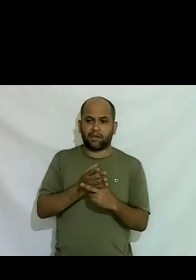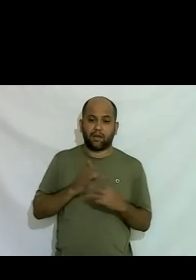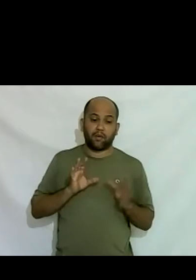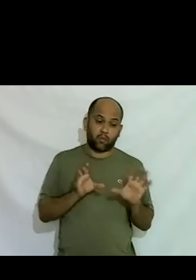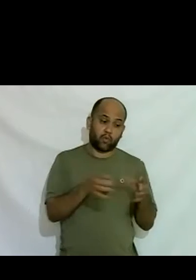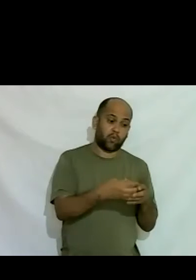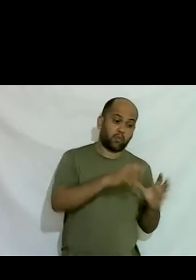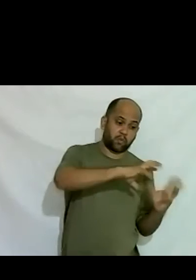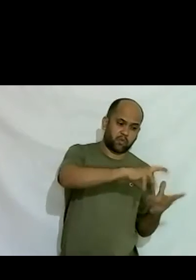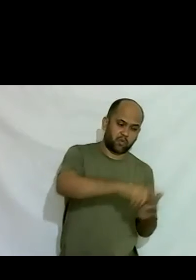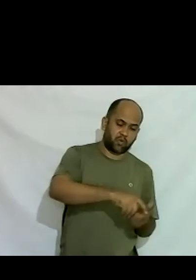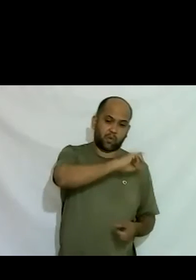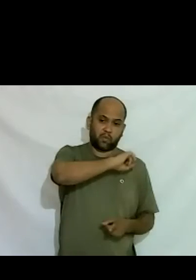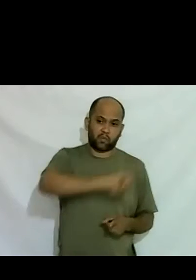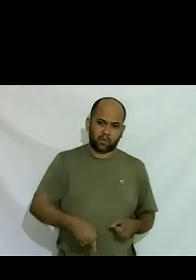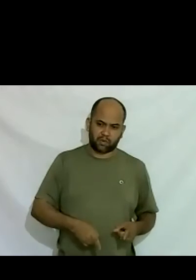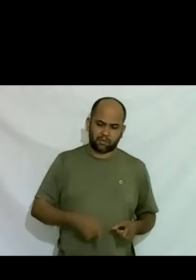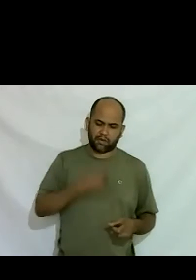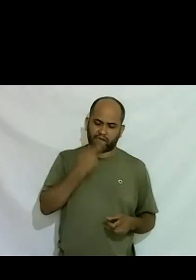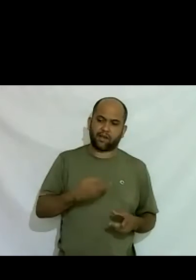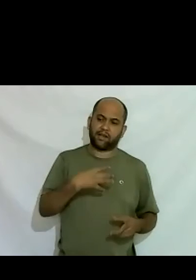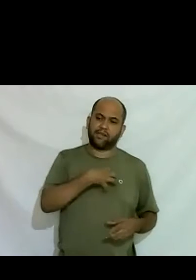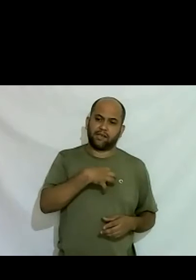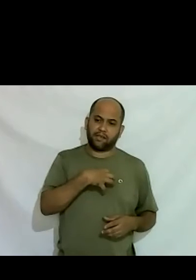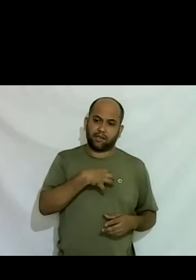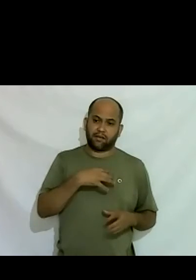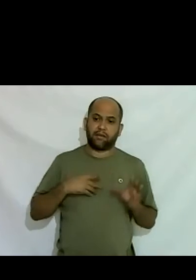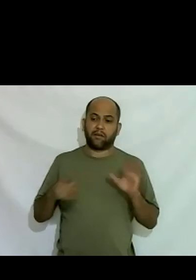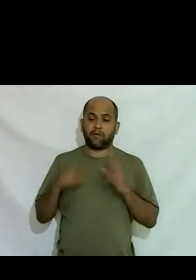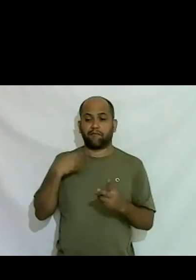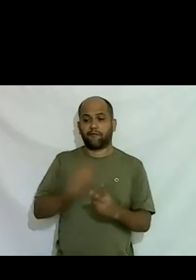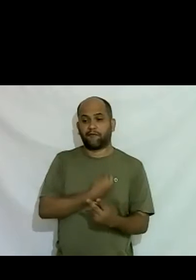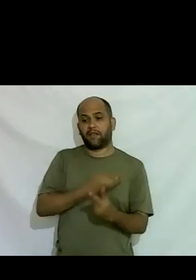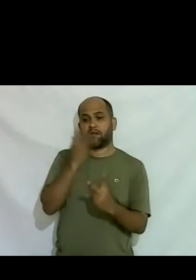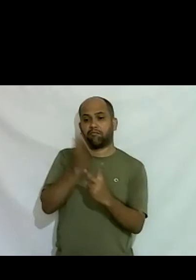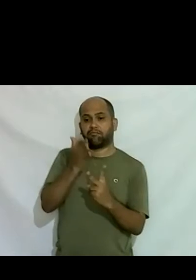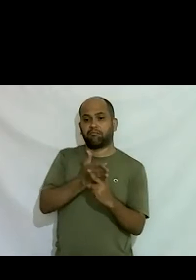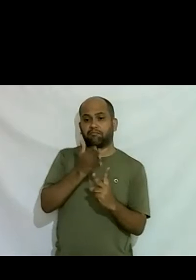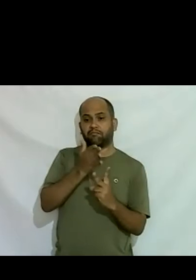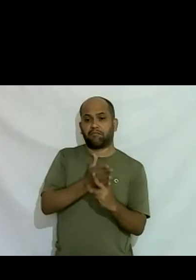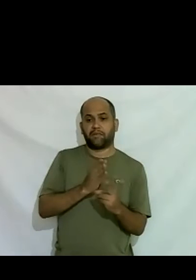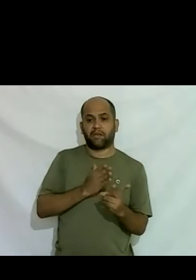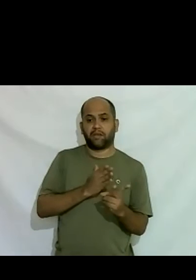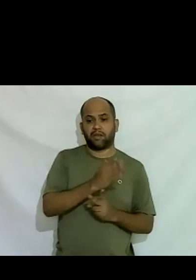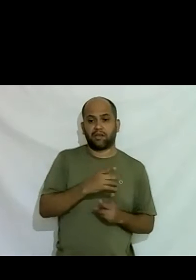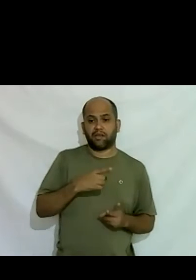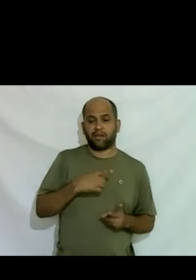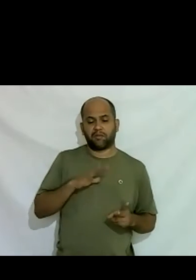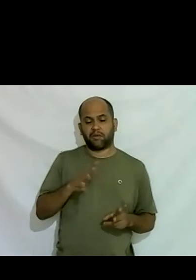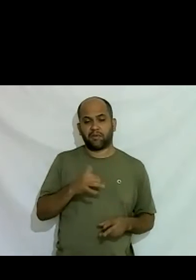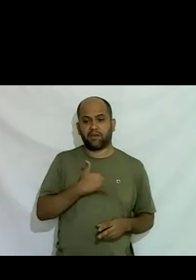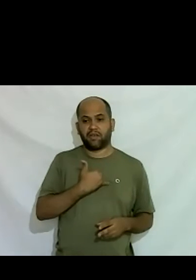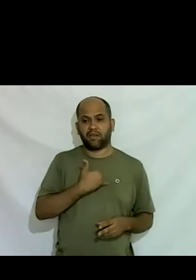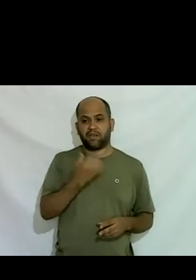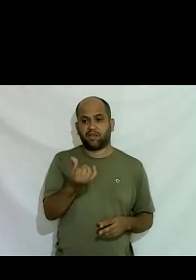proibido eu dizer como eu me sentia então eu passei levar uma vida dupla quando eu podia com seis, sete anos de idade eu